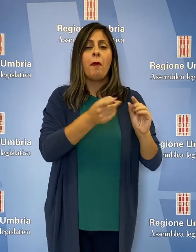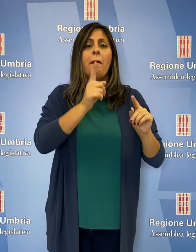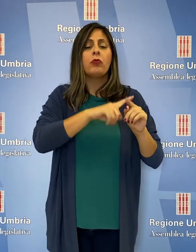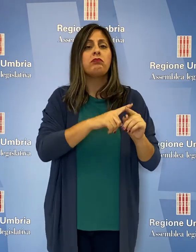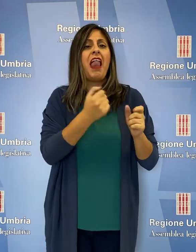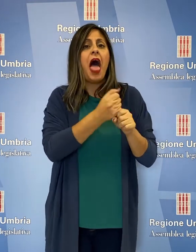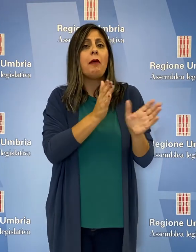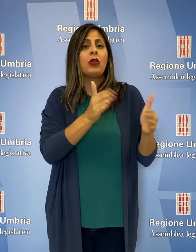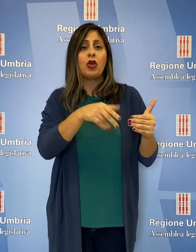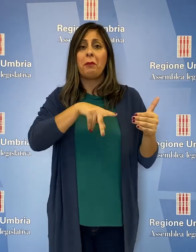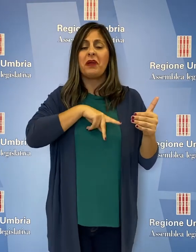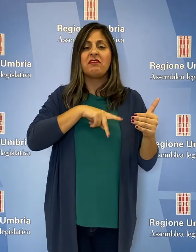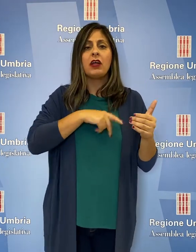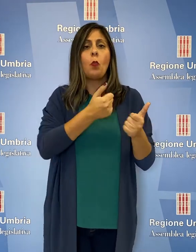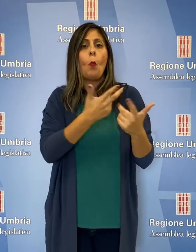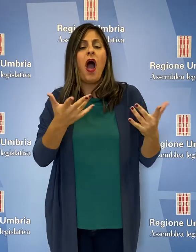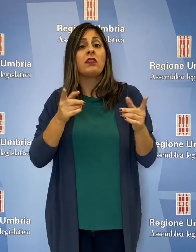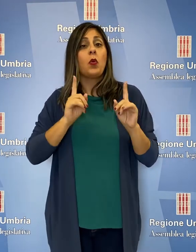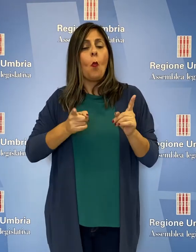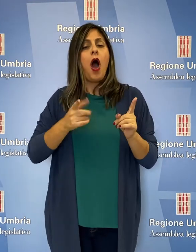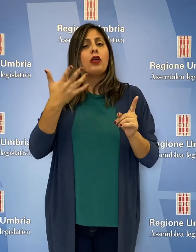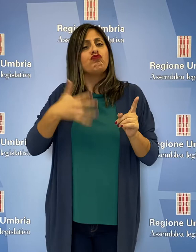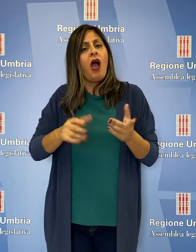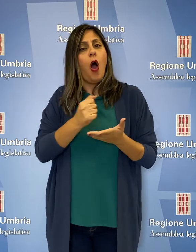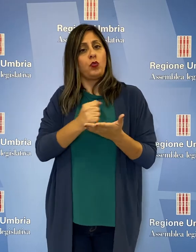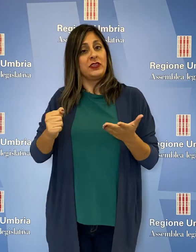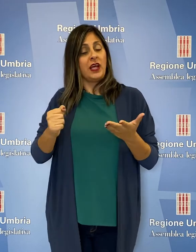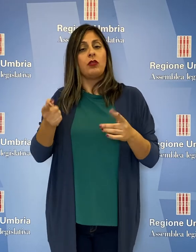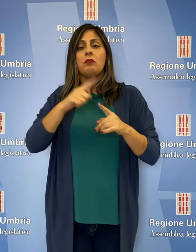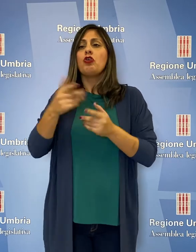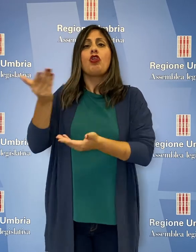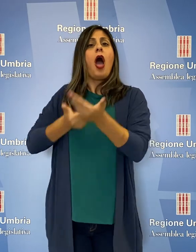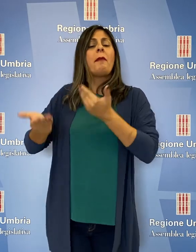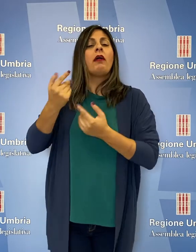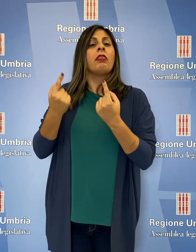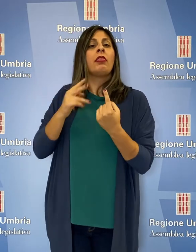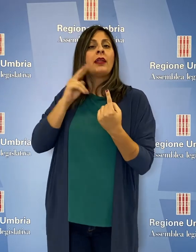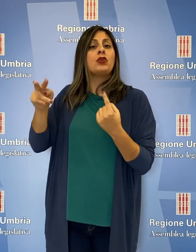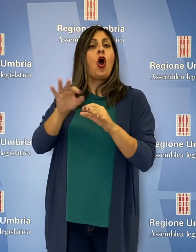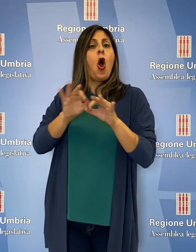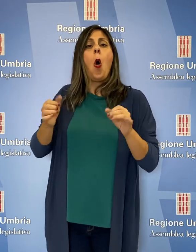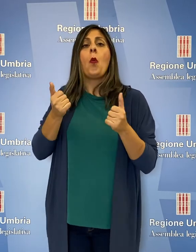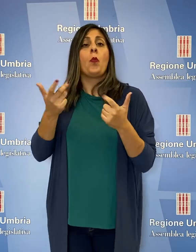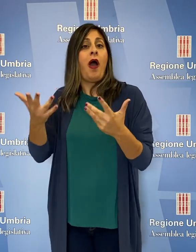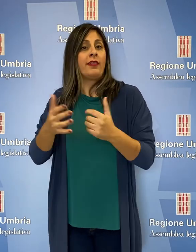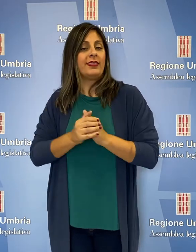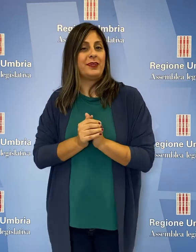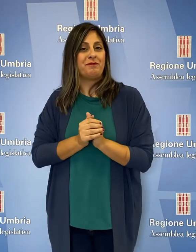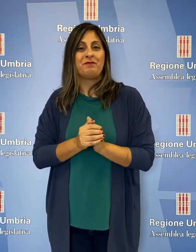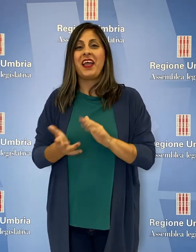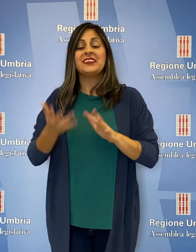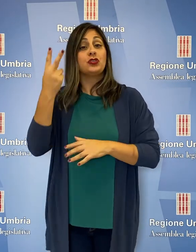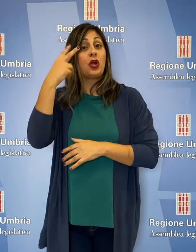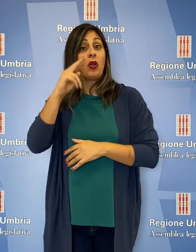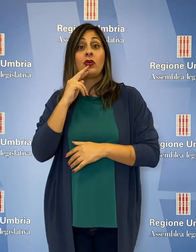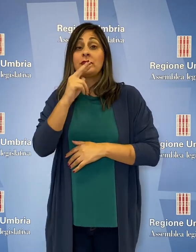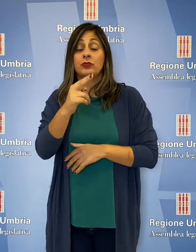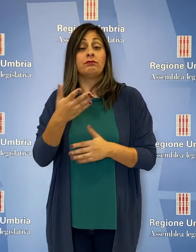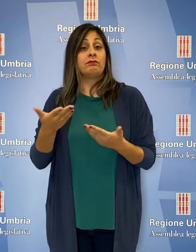quali sono i laboratori privati autorizzati attualmente e quante sono le domande in attesa di risposta. L'assessore Coletto ha risposto che in